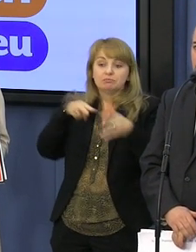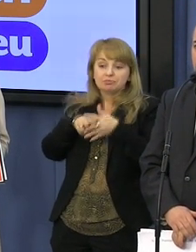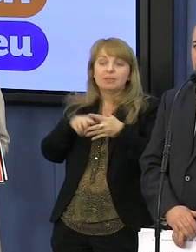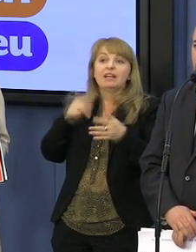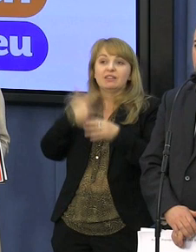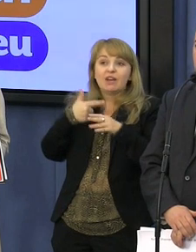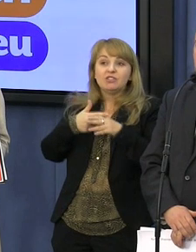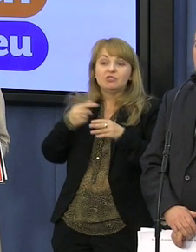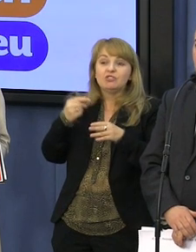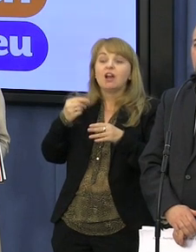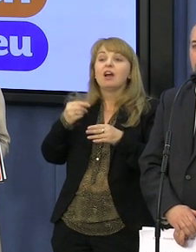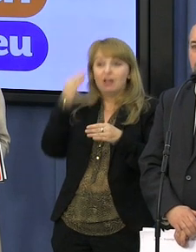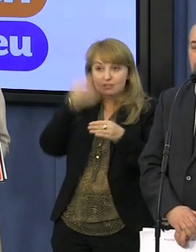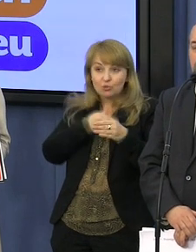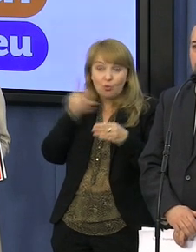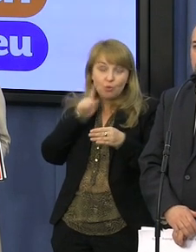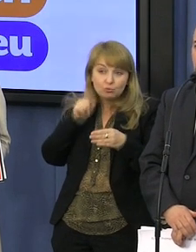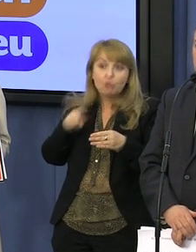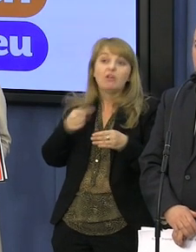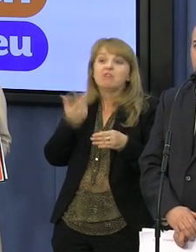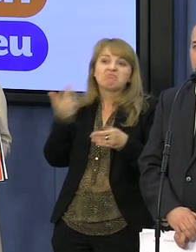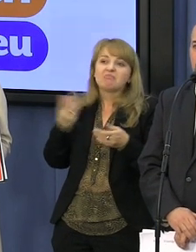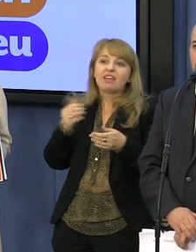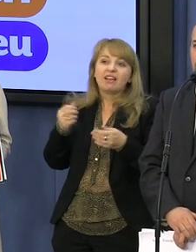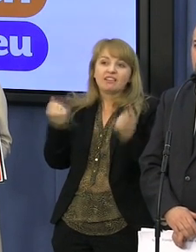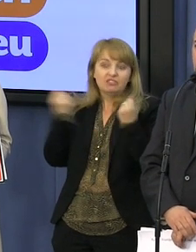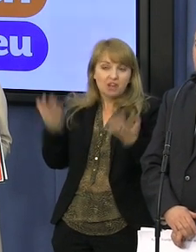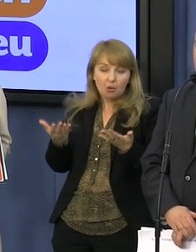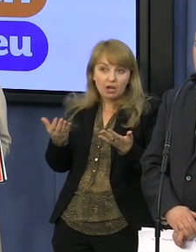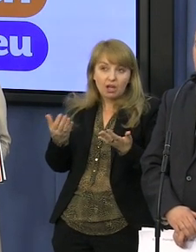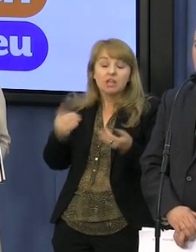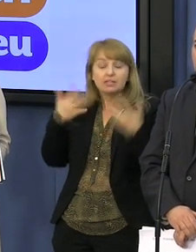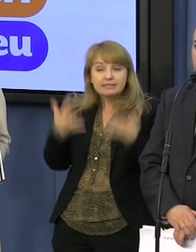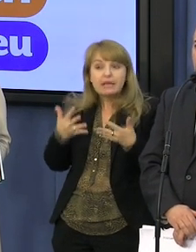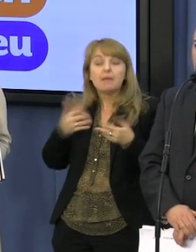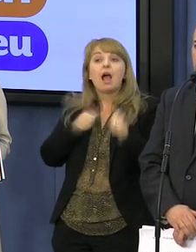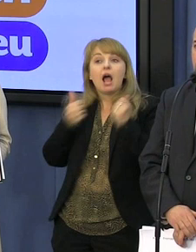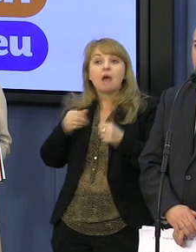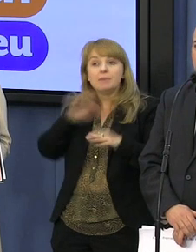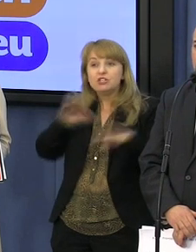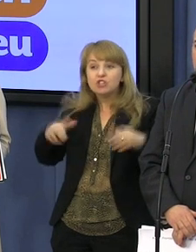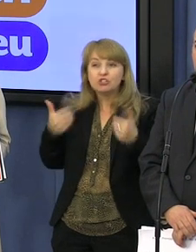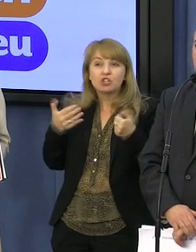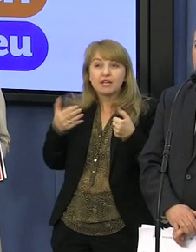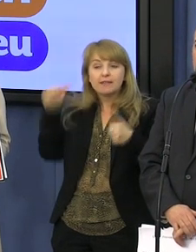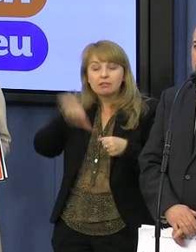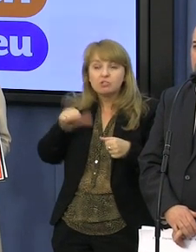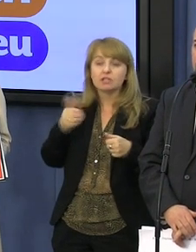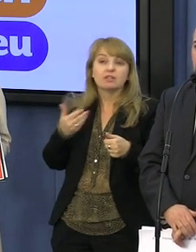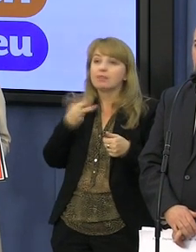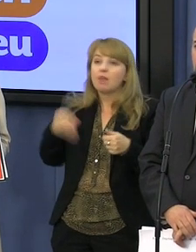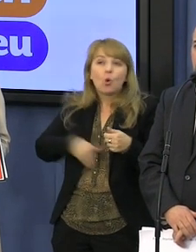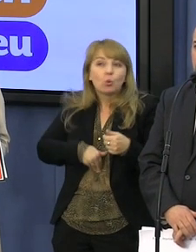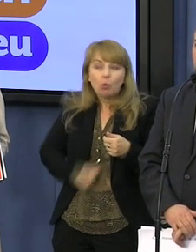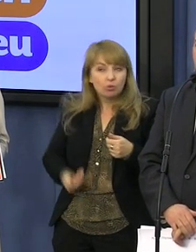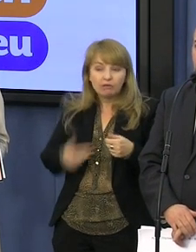nie działa, bo nie jest szerokopasmowy. I niech uczniowie mają ciepłe posiłki, niech te 600 tysięcy dzieci w Polsce nie